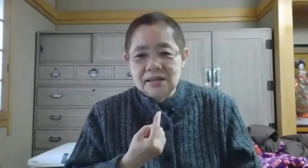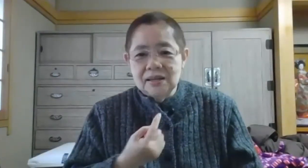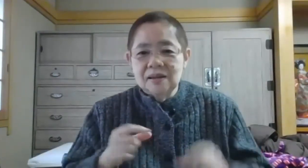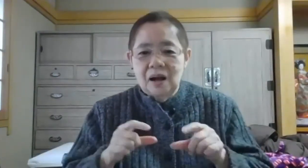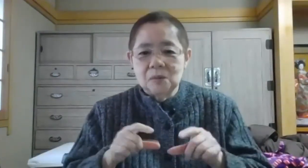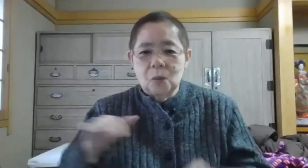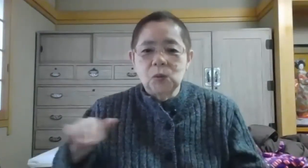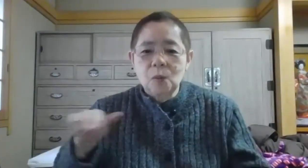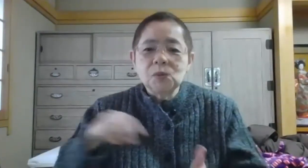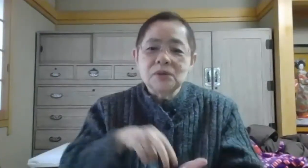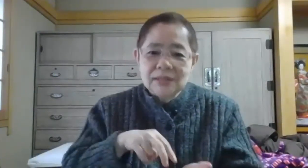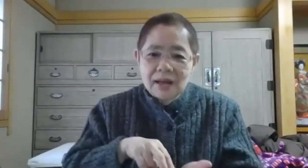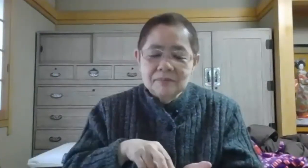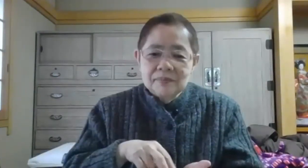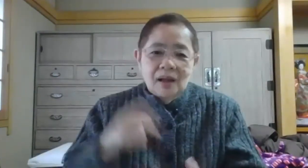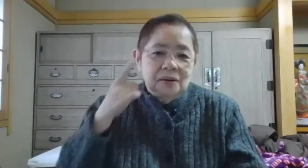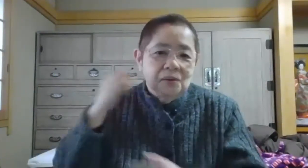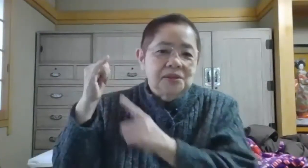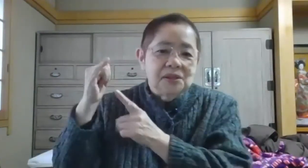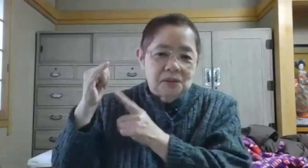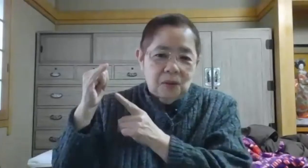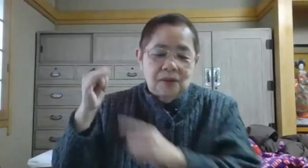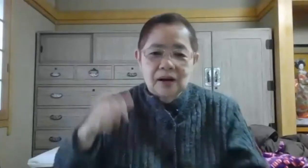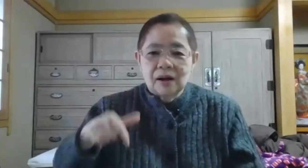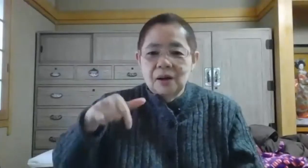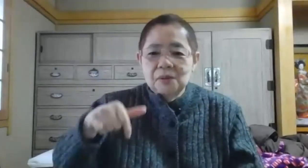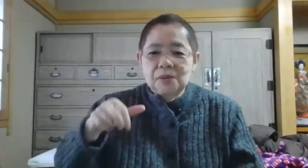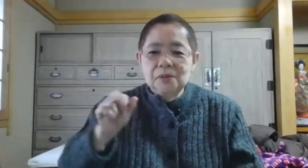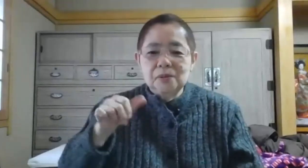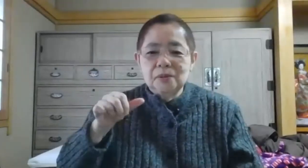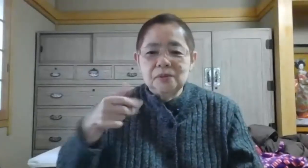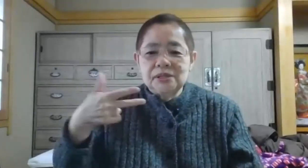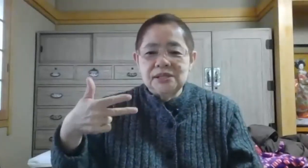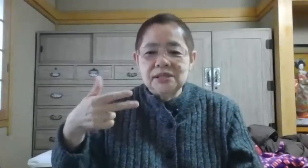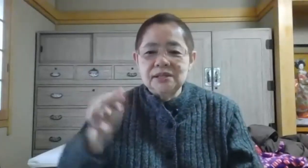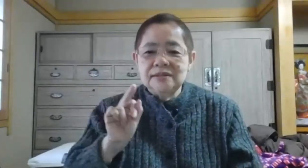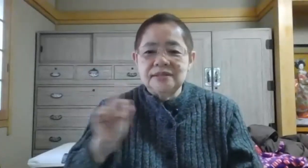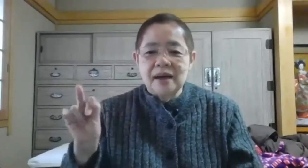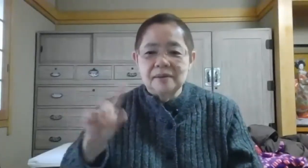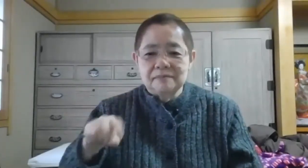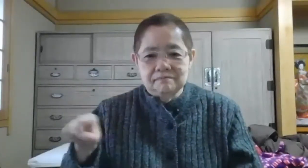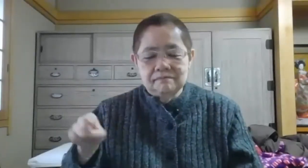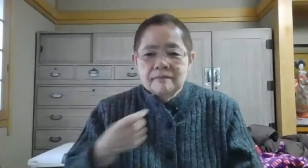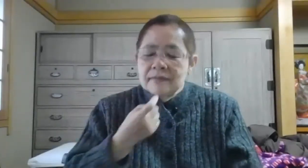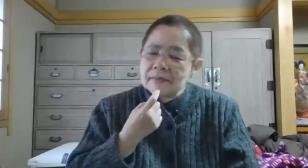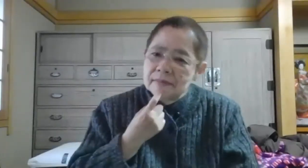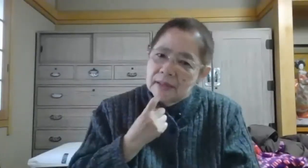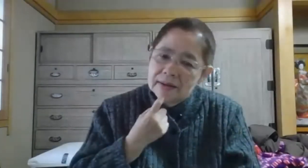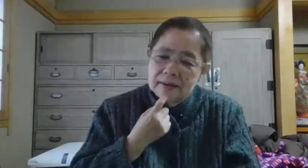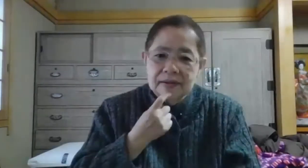あの子どもとして両親のなんか不自然なんかおか